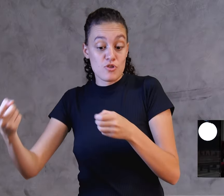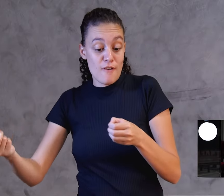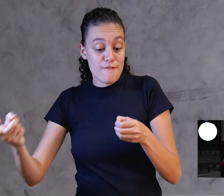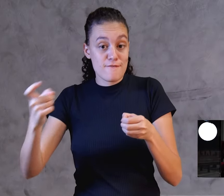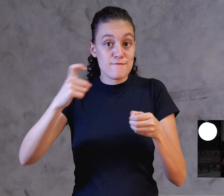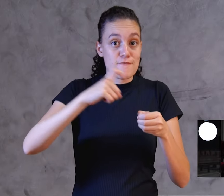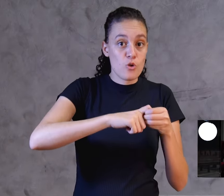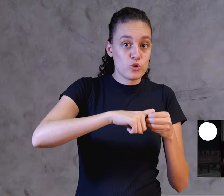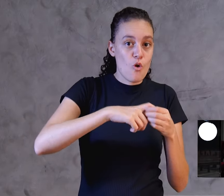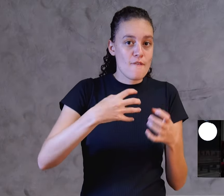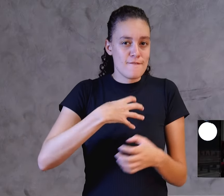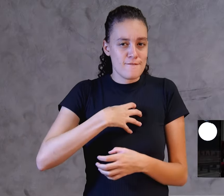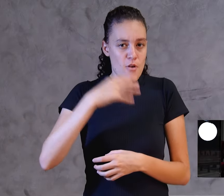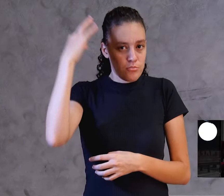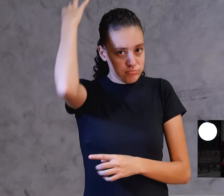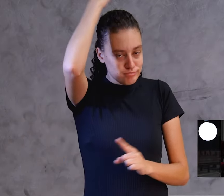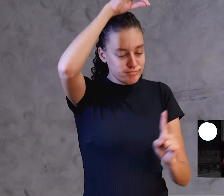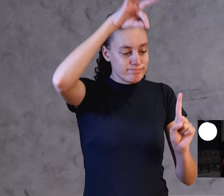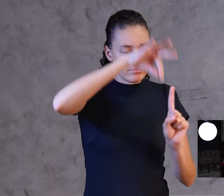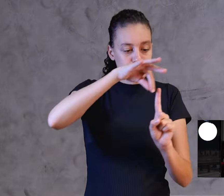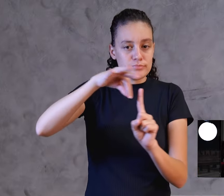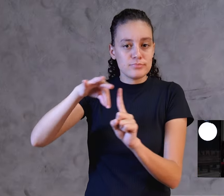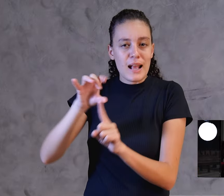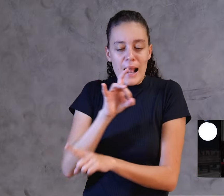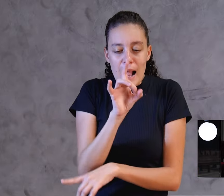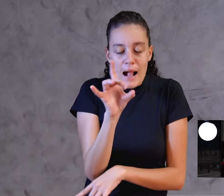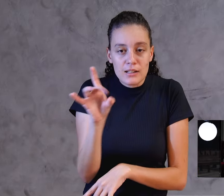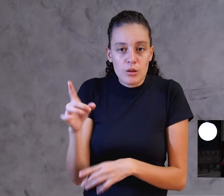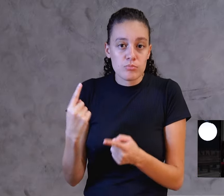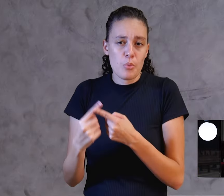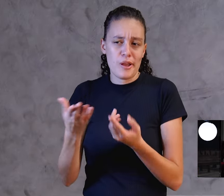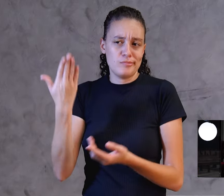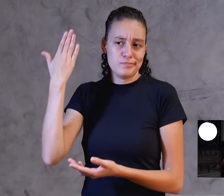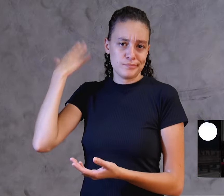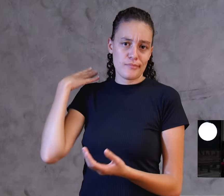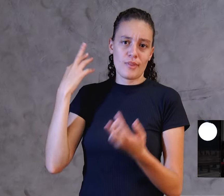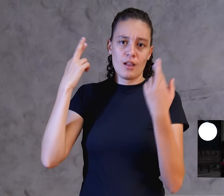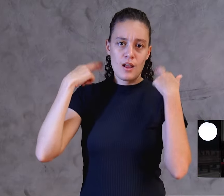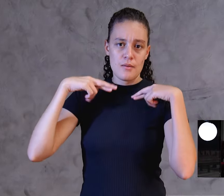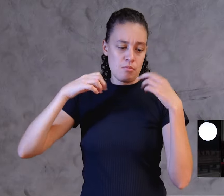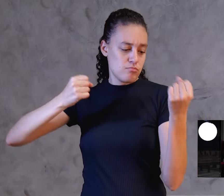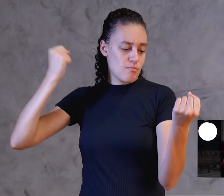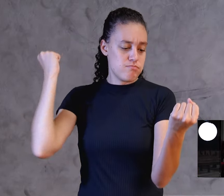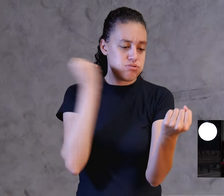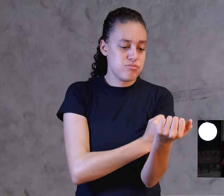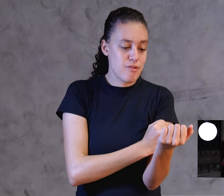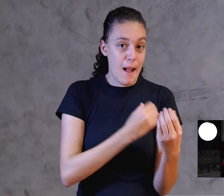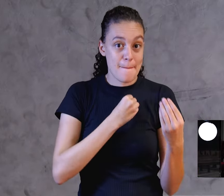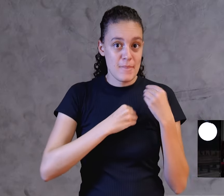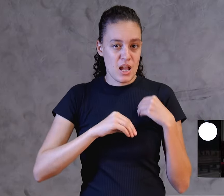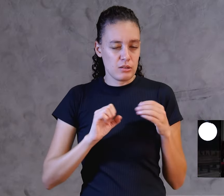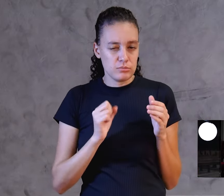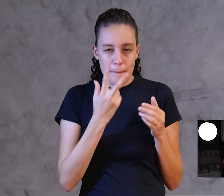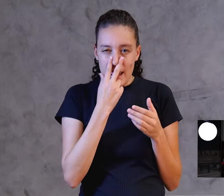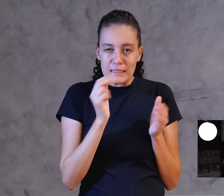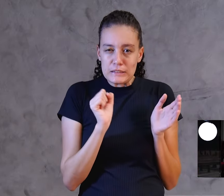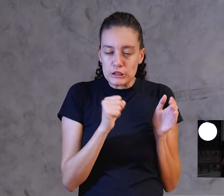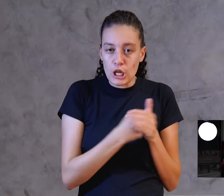em nós. Para quê? Aquele sangue lá dos animais, ele só cobria o pecado, mas ele não apagava. O que é apagar o pecado? É